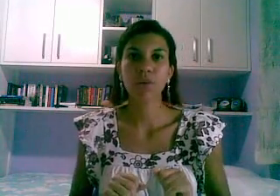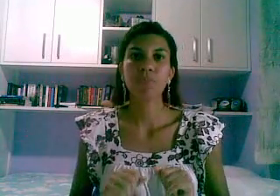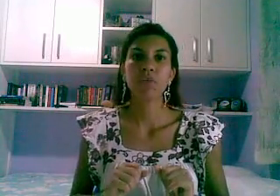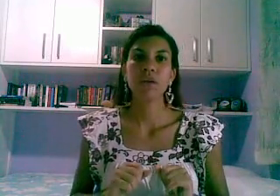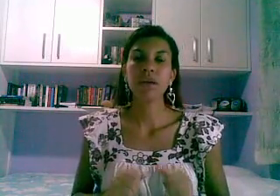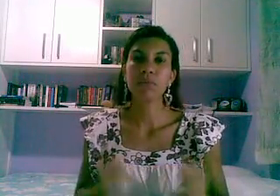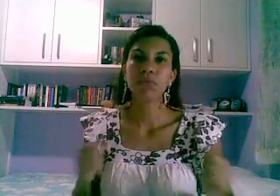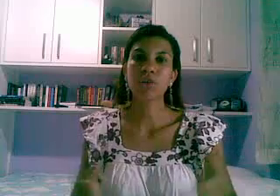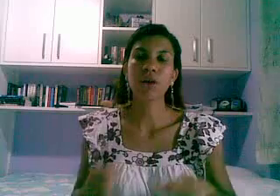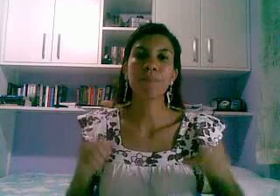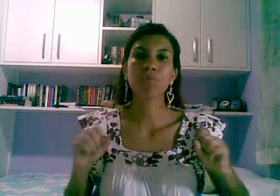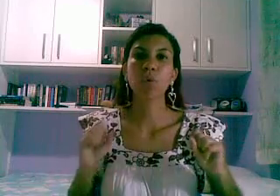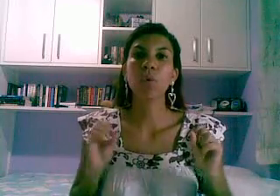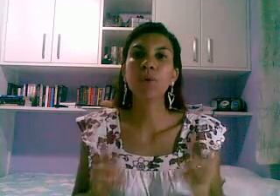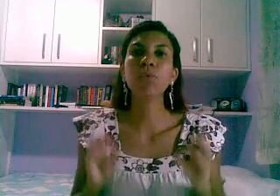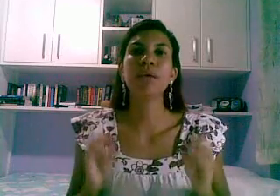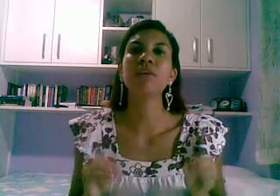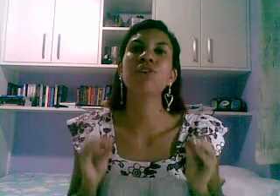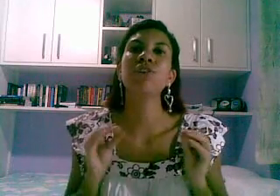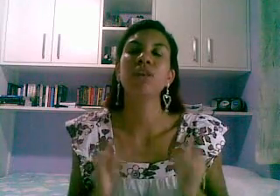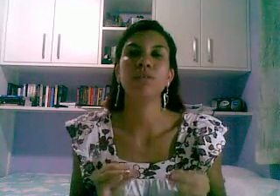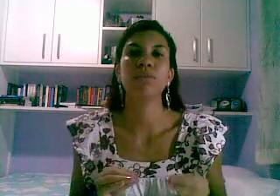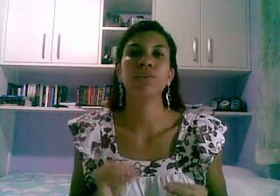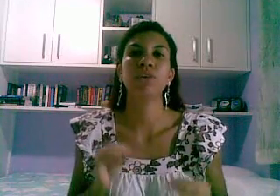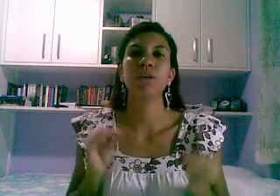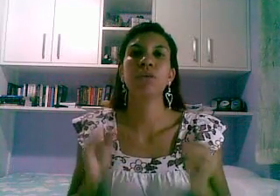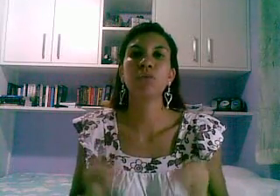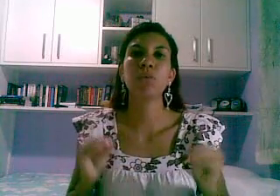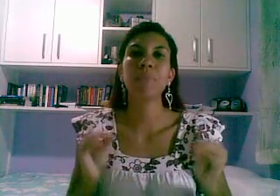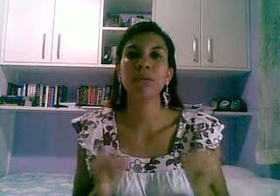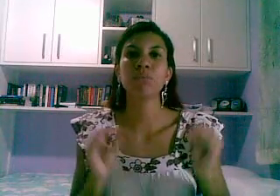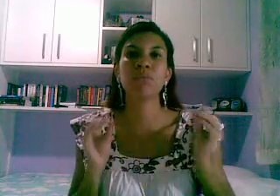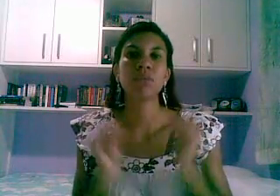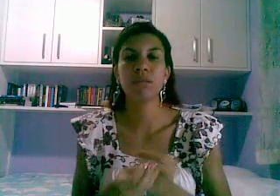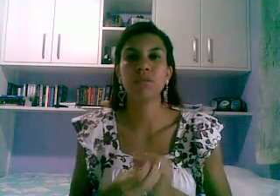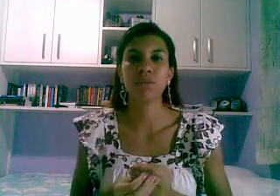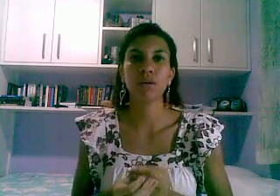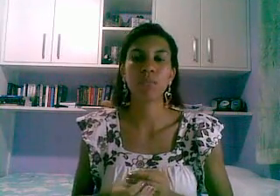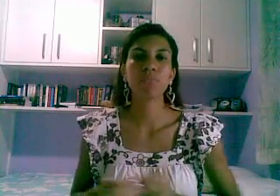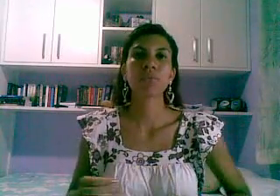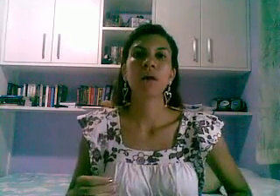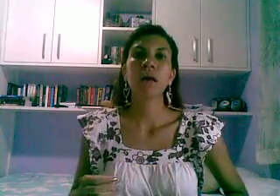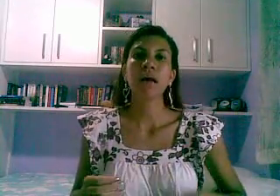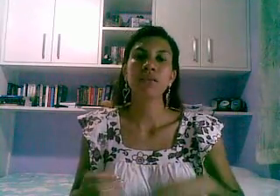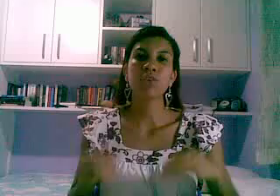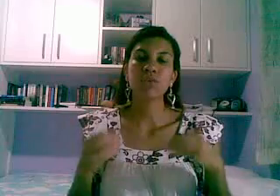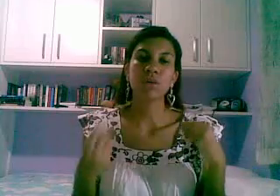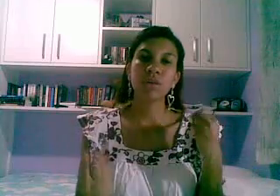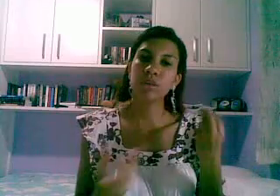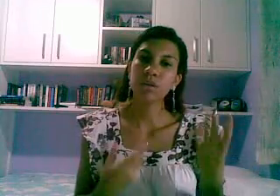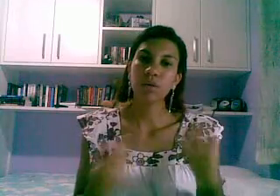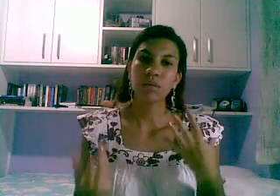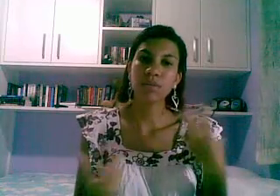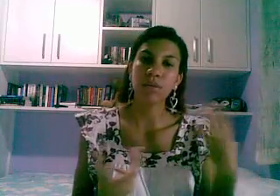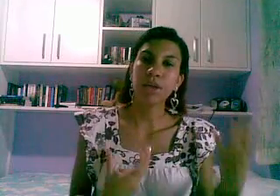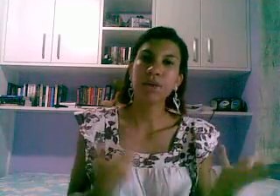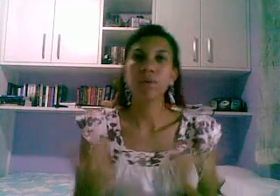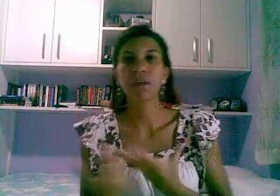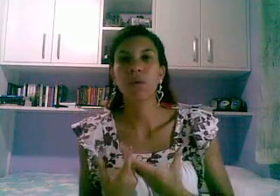iremos sortear oito kits de livros isso mesmo que vocês ouviram as editoras se uniram aqui